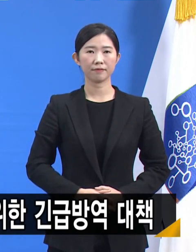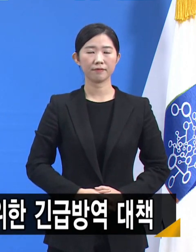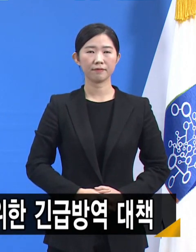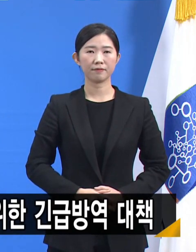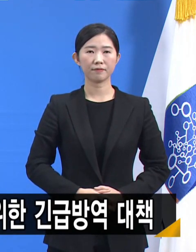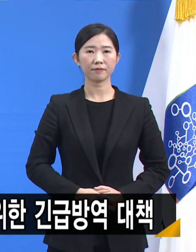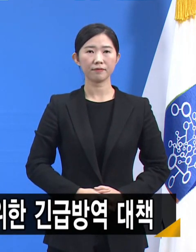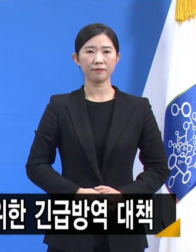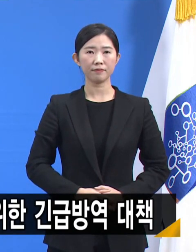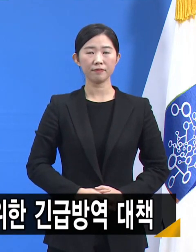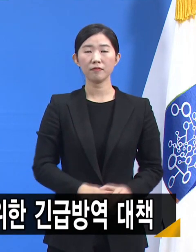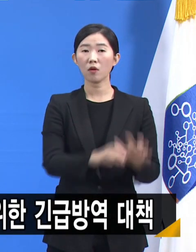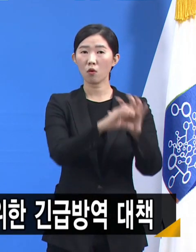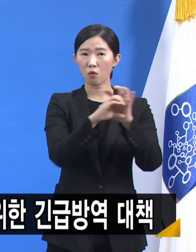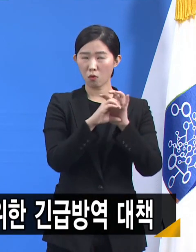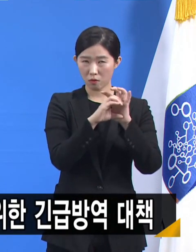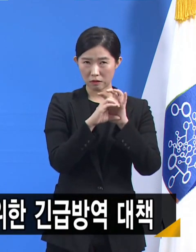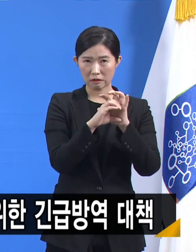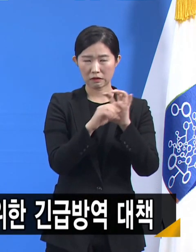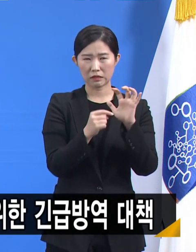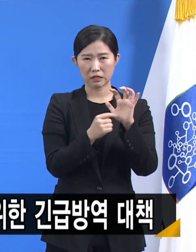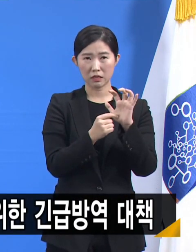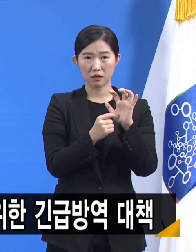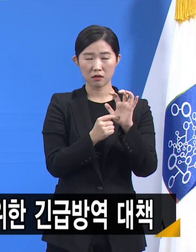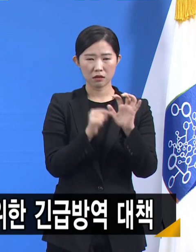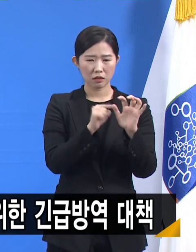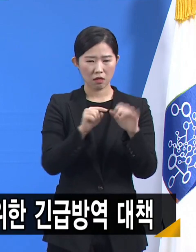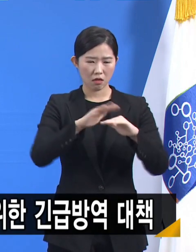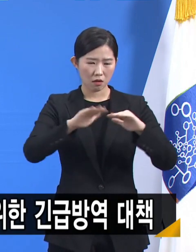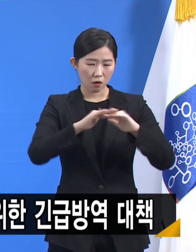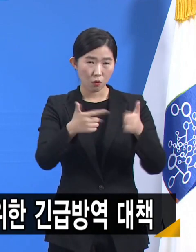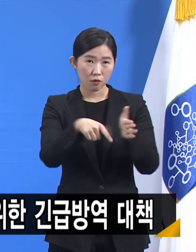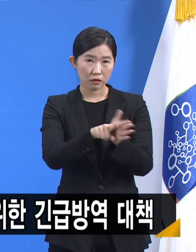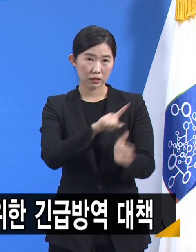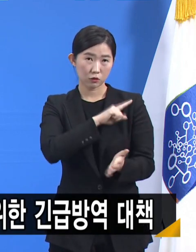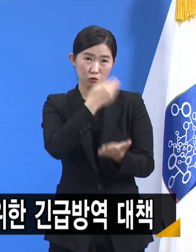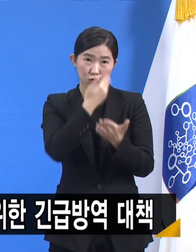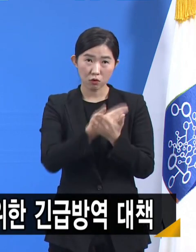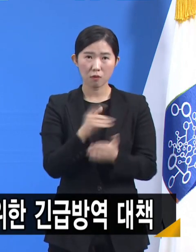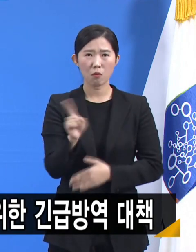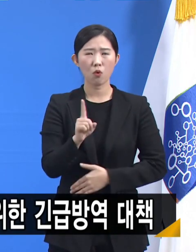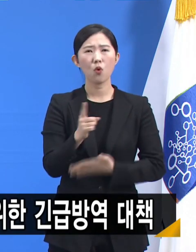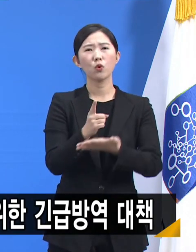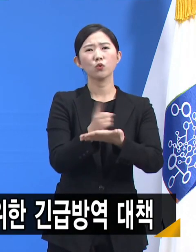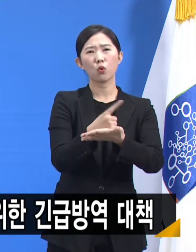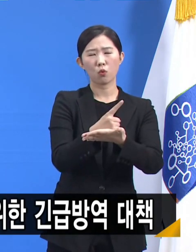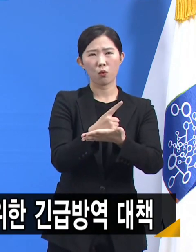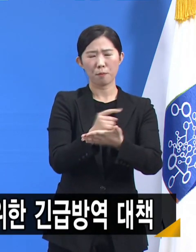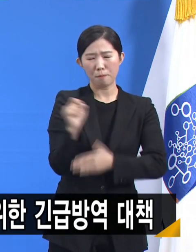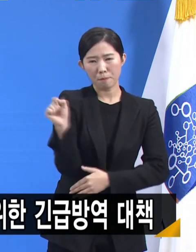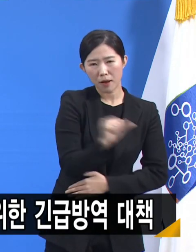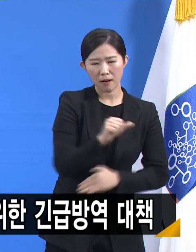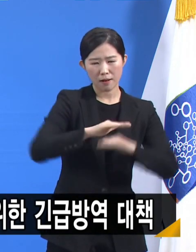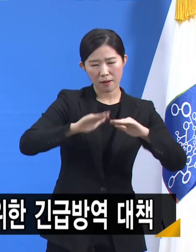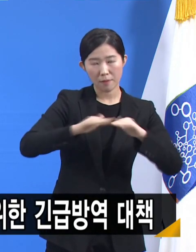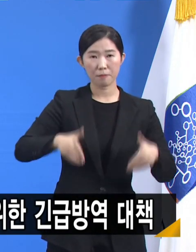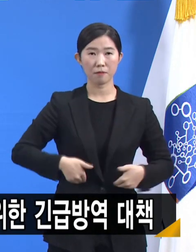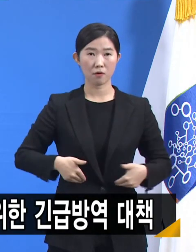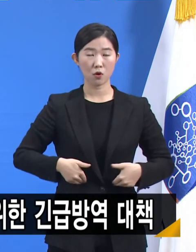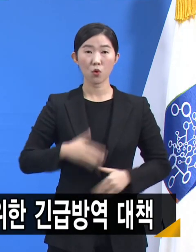코로나19와의 싸움은 속도가 생명입니다. 우리는 코로나19보다